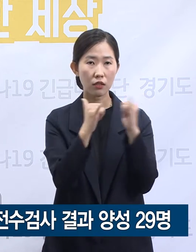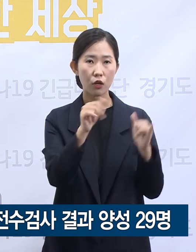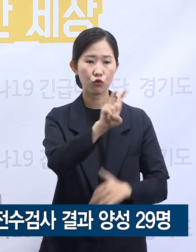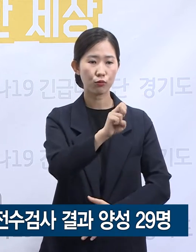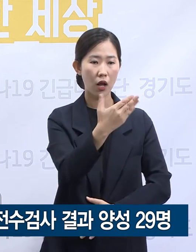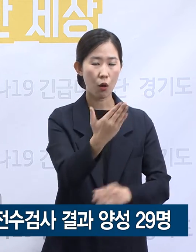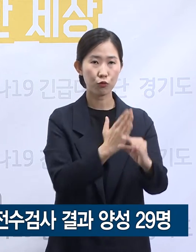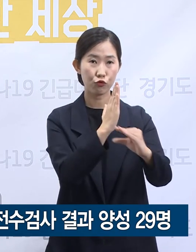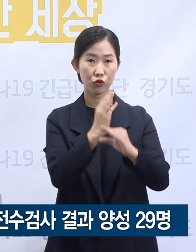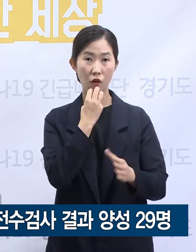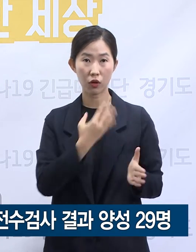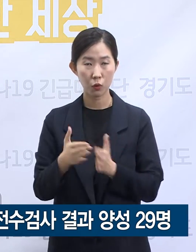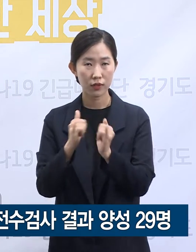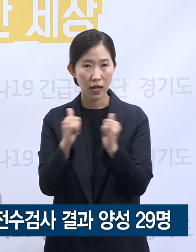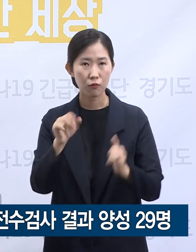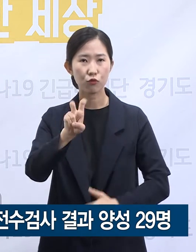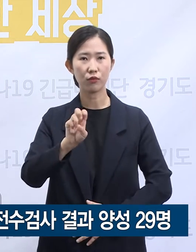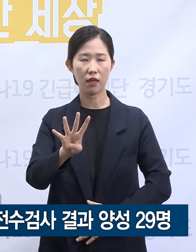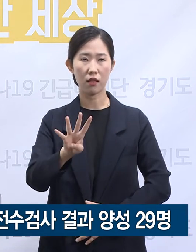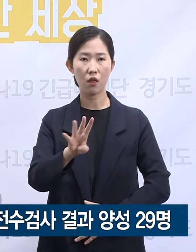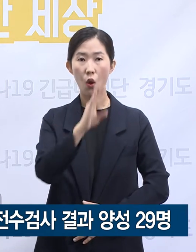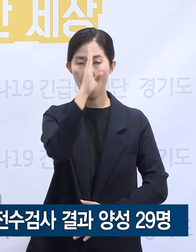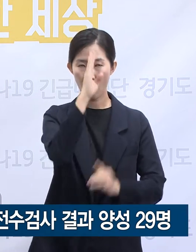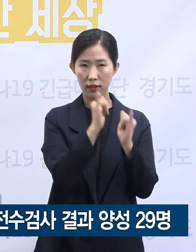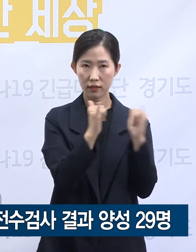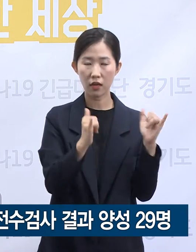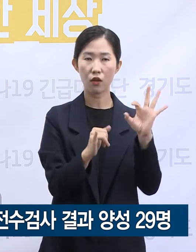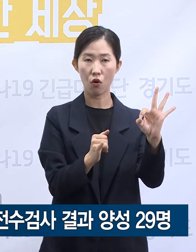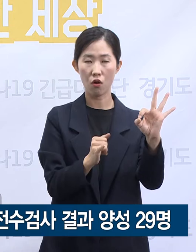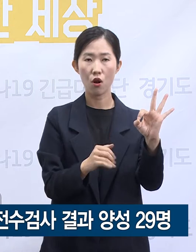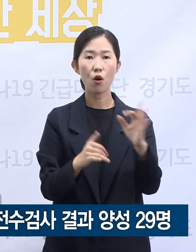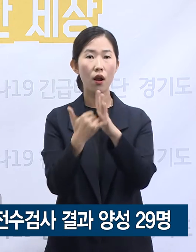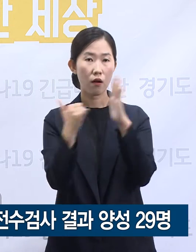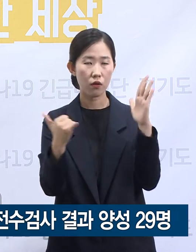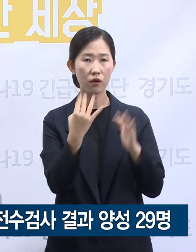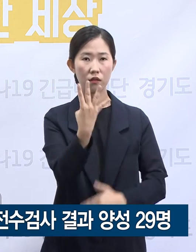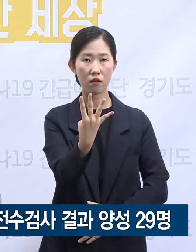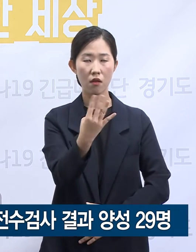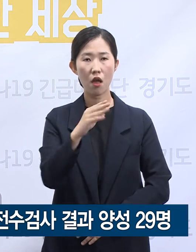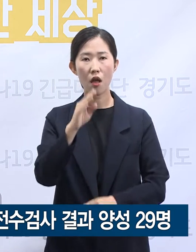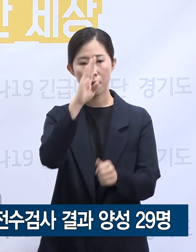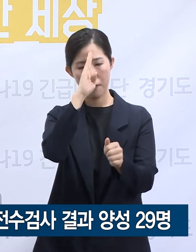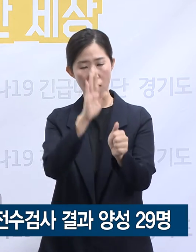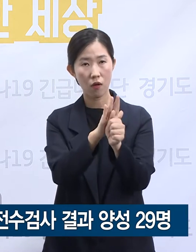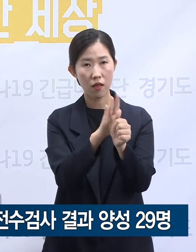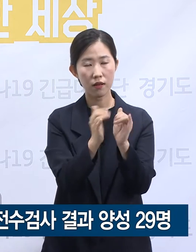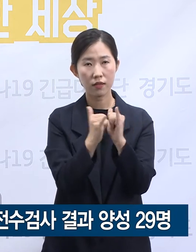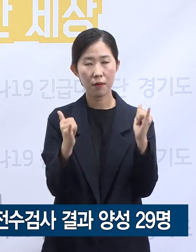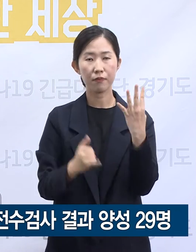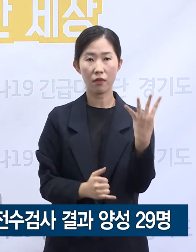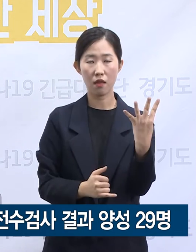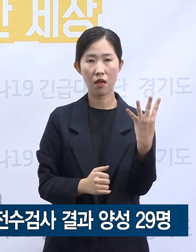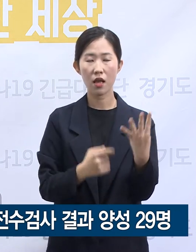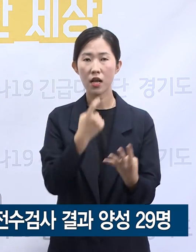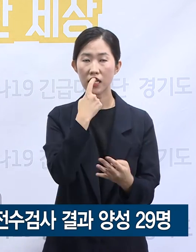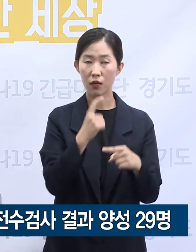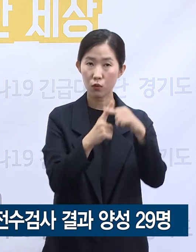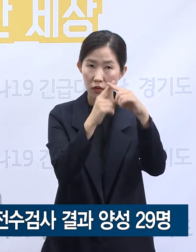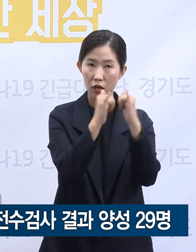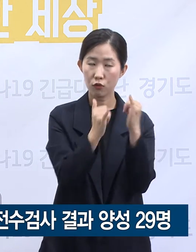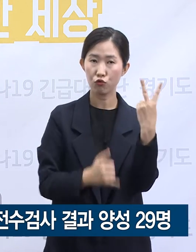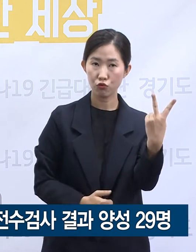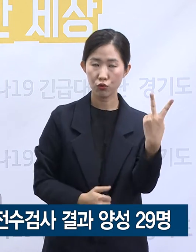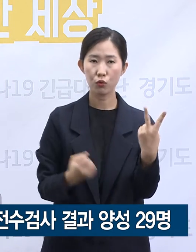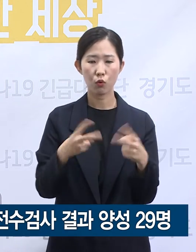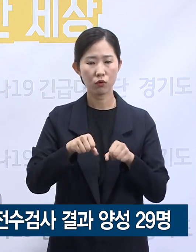24명으로 환자 10명, 보호자 4명, 간병인 4명, 간호사 2명, 미화원 2명, 기타 2명